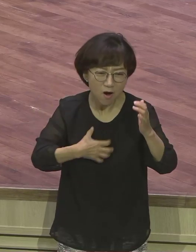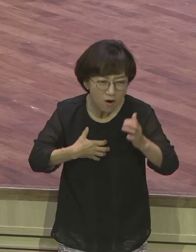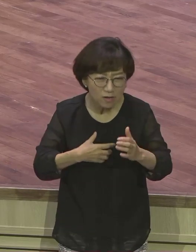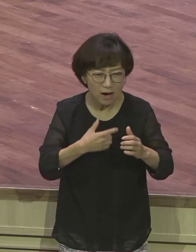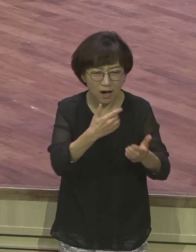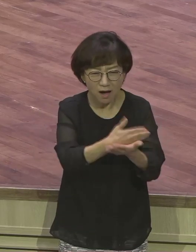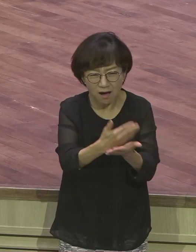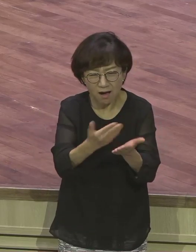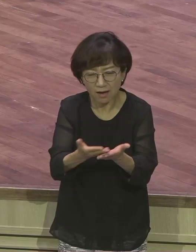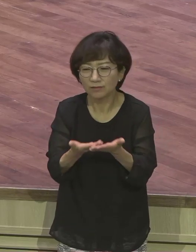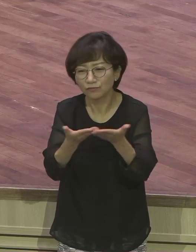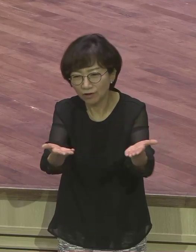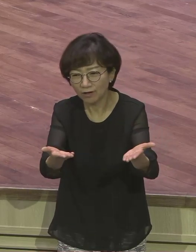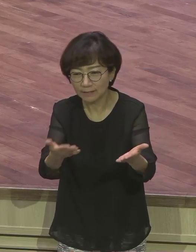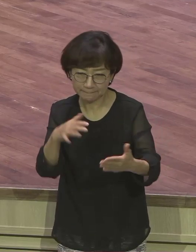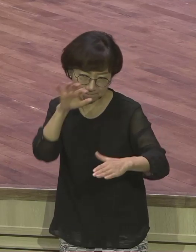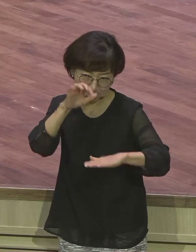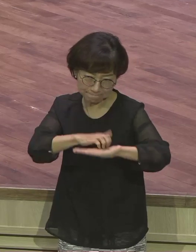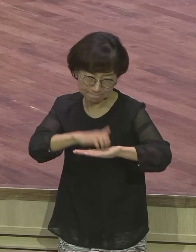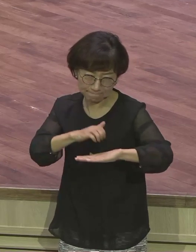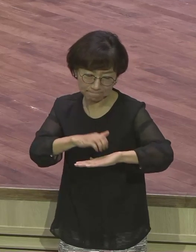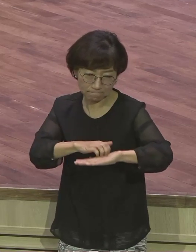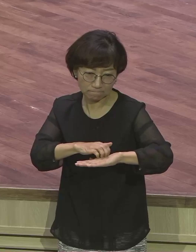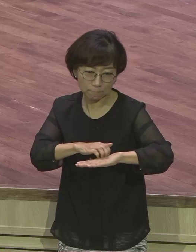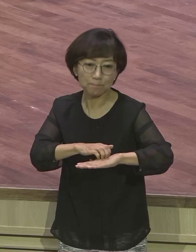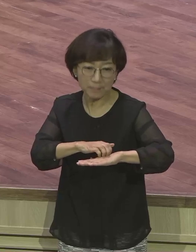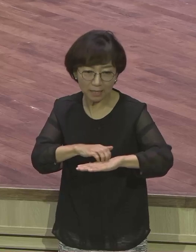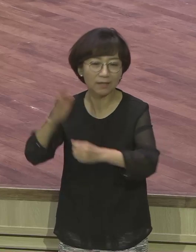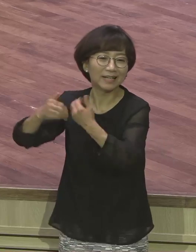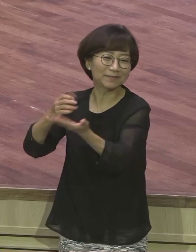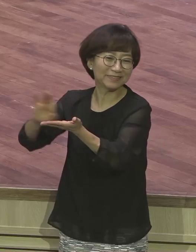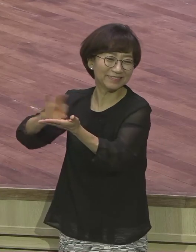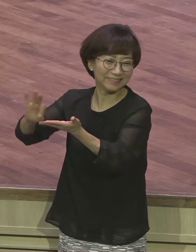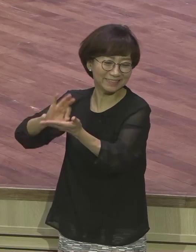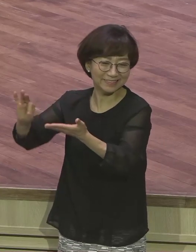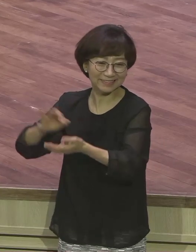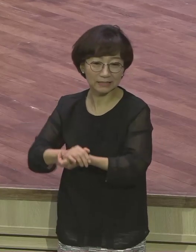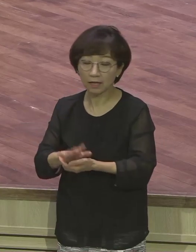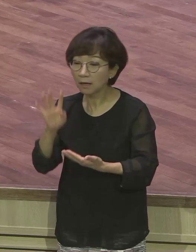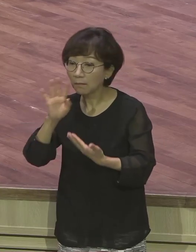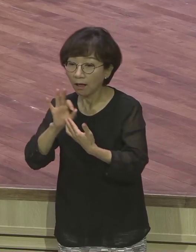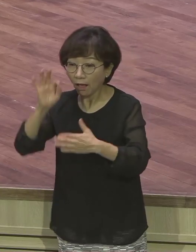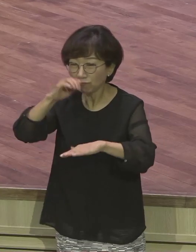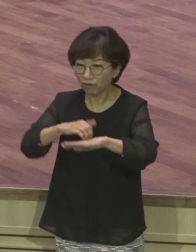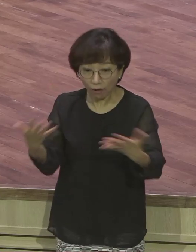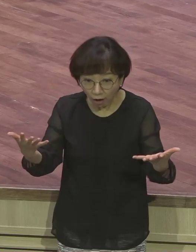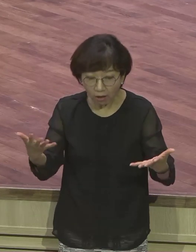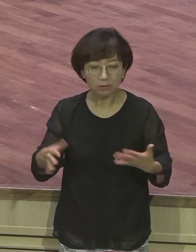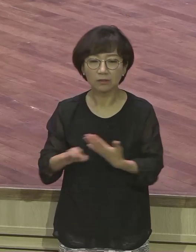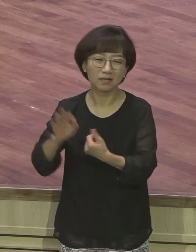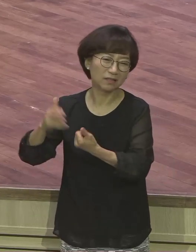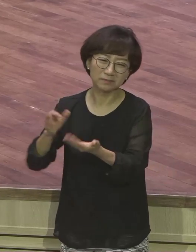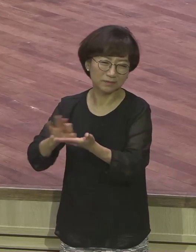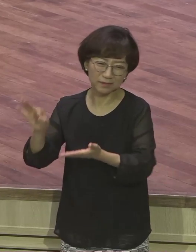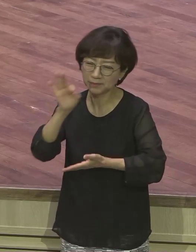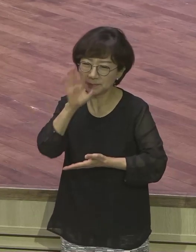있어요 연단이 없으면 사생자예요 하나님 아들 아니에요 내가 연단이 왔다 하나님 나를 사랑하시구나